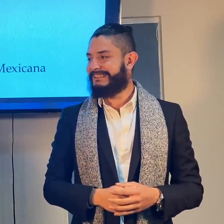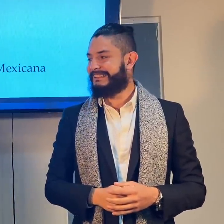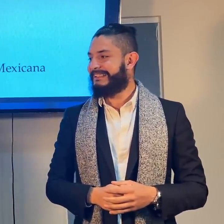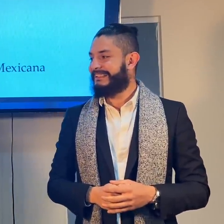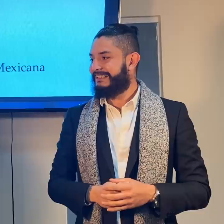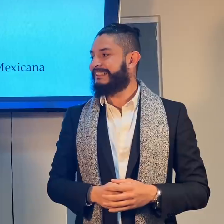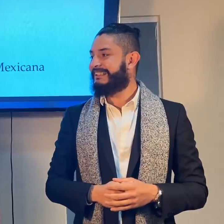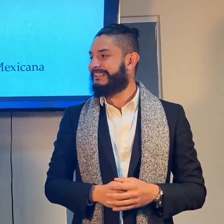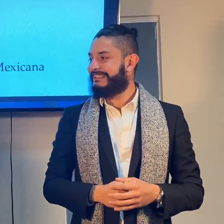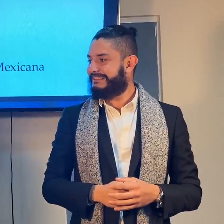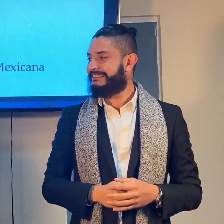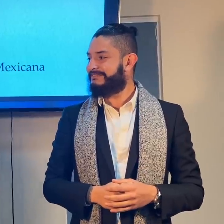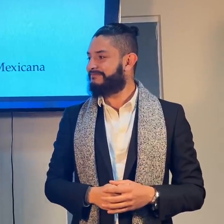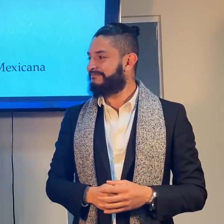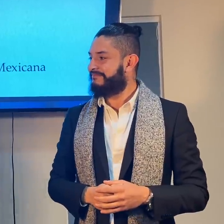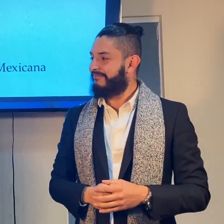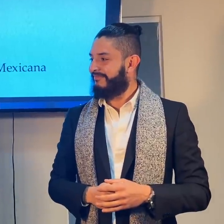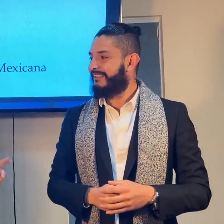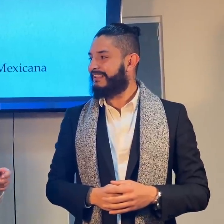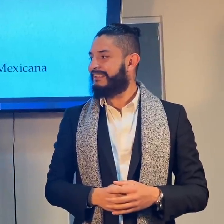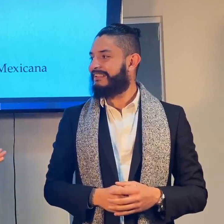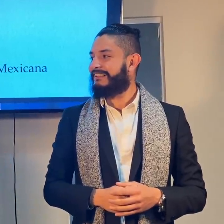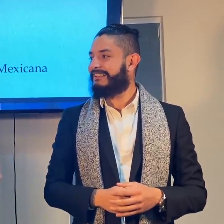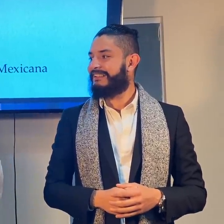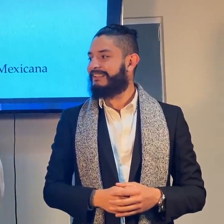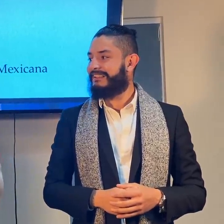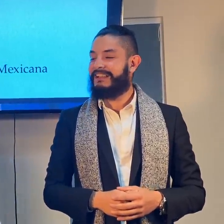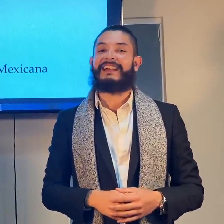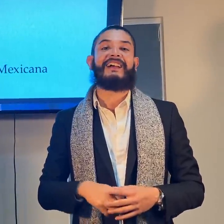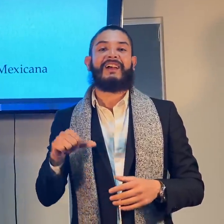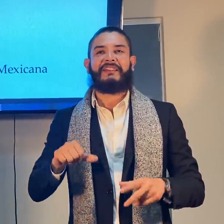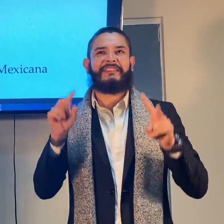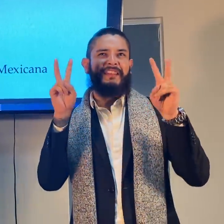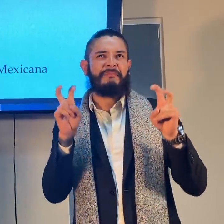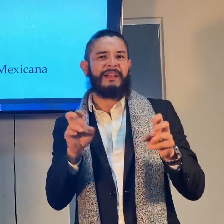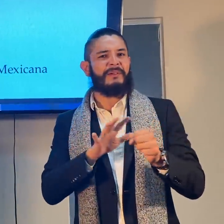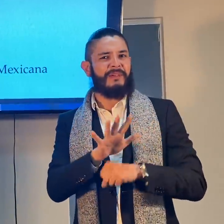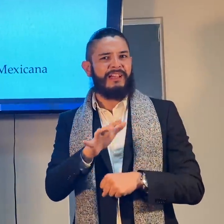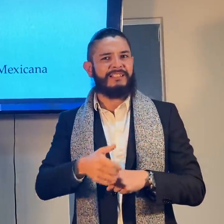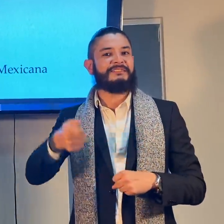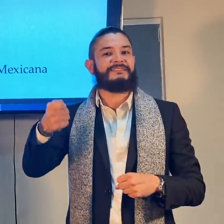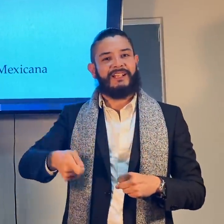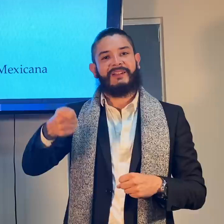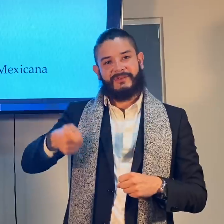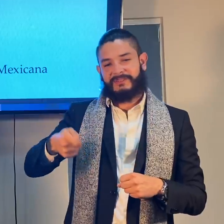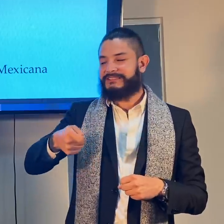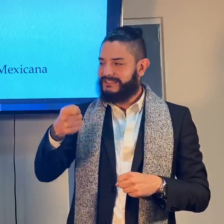Ok, el tema. ¿Cuál es el tema? Ok, el tema, ¿cuál? Saludos.